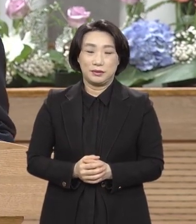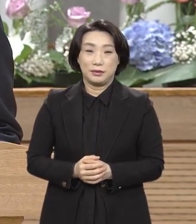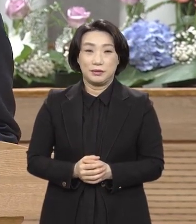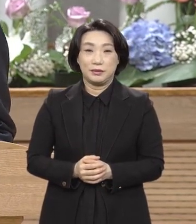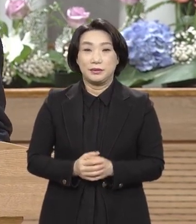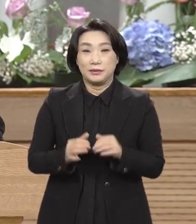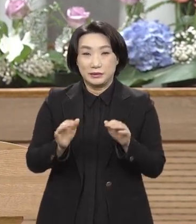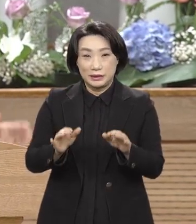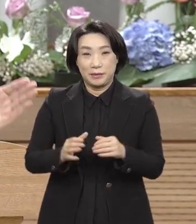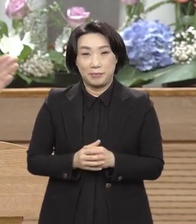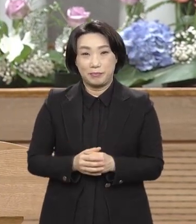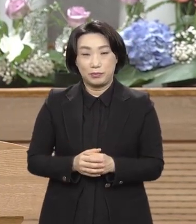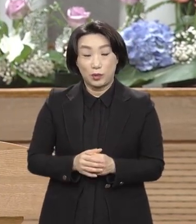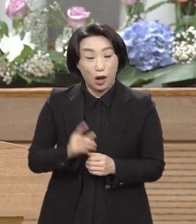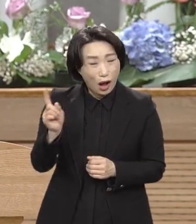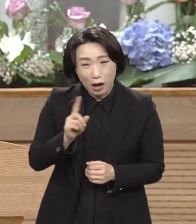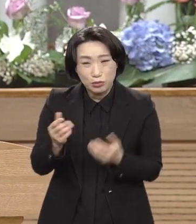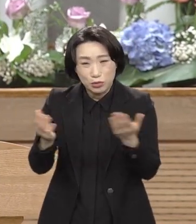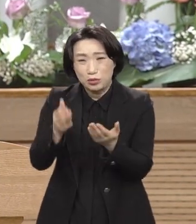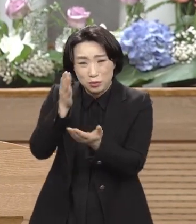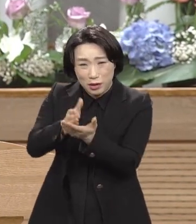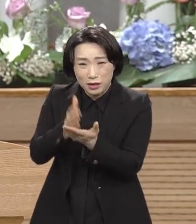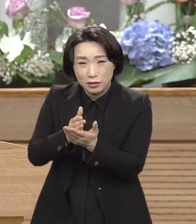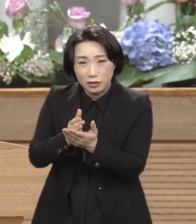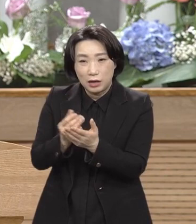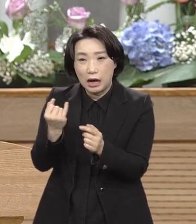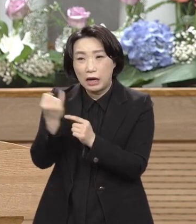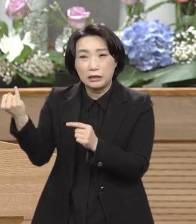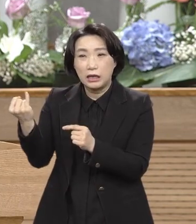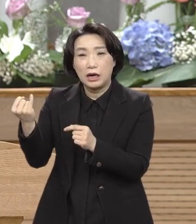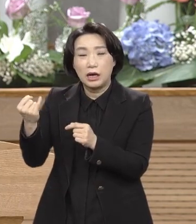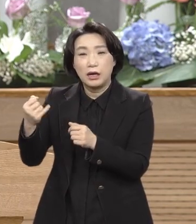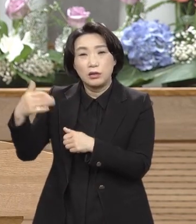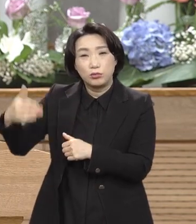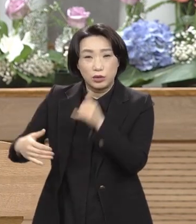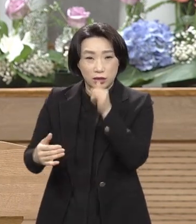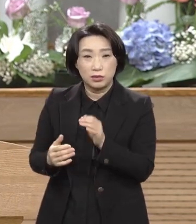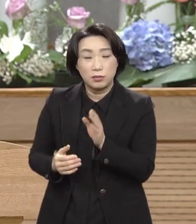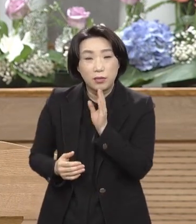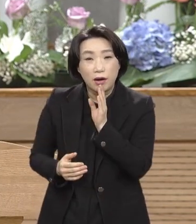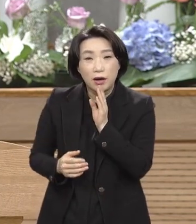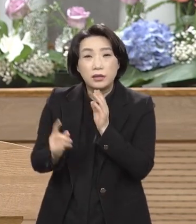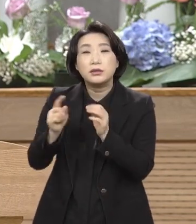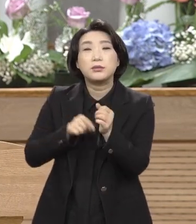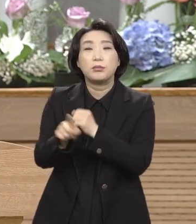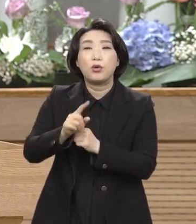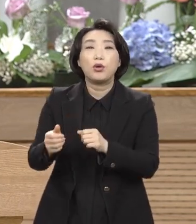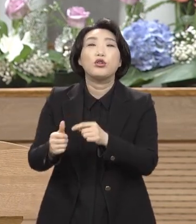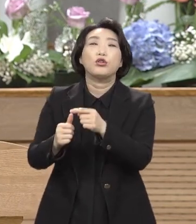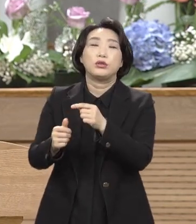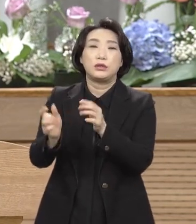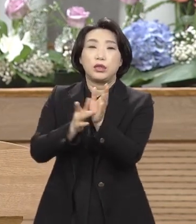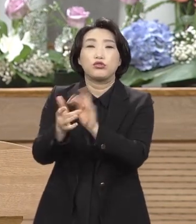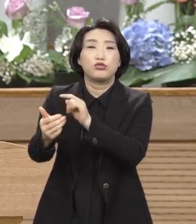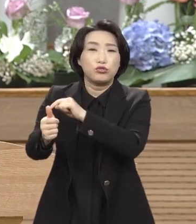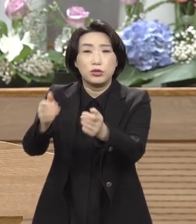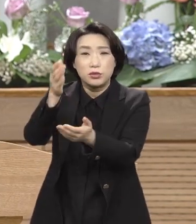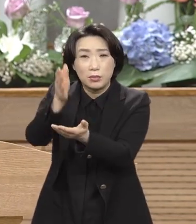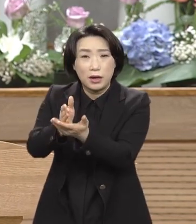아무 상관도 마옵소서 다시 말해서 죽이지 말아라 그 사람에게 해를 끼시지